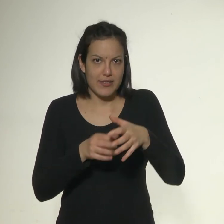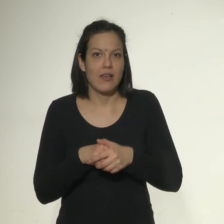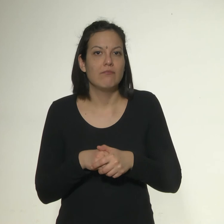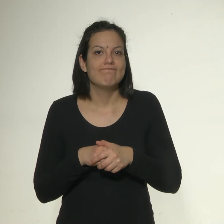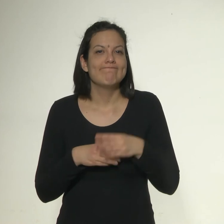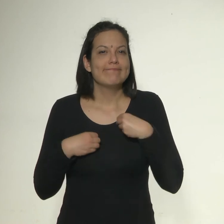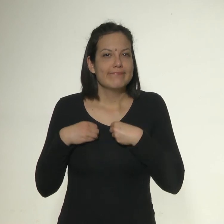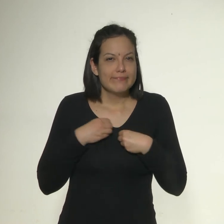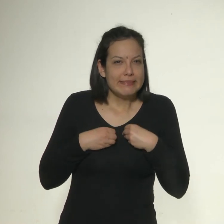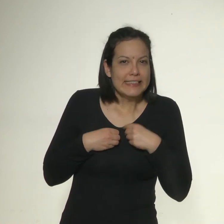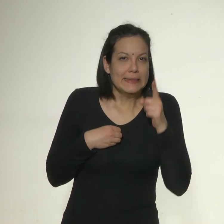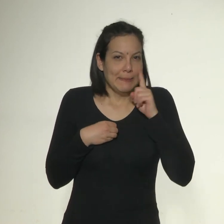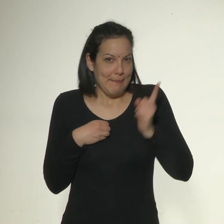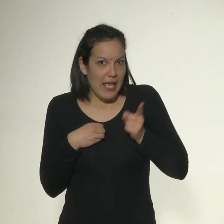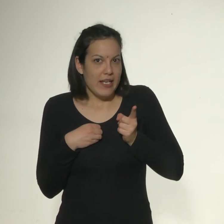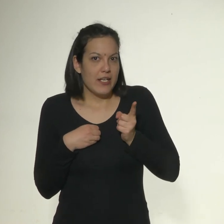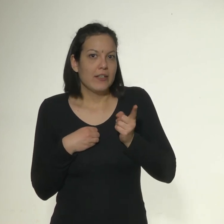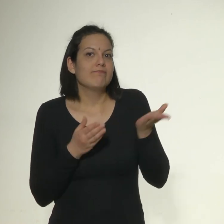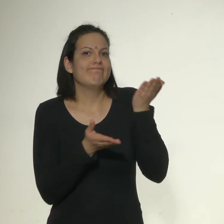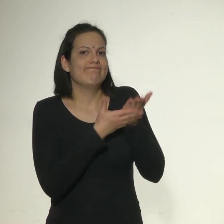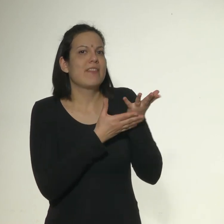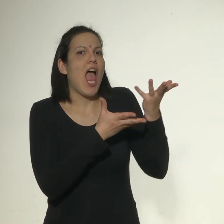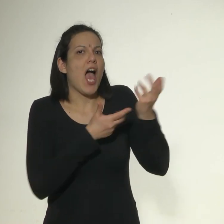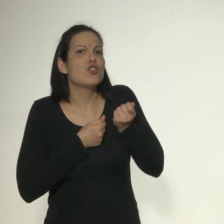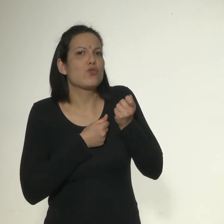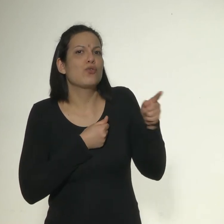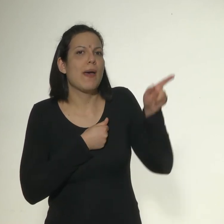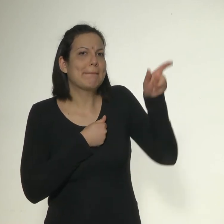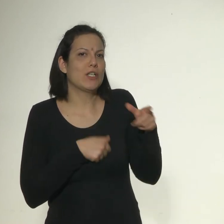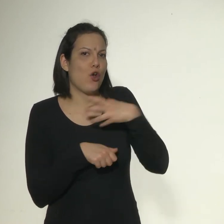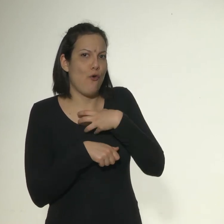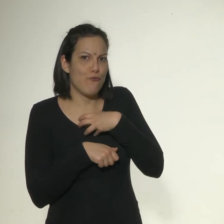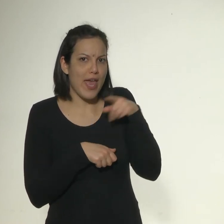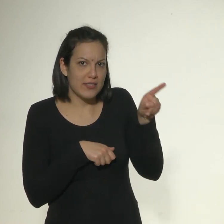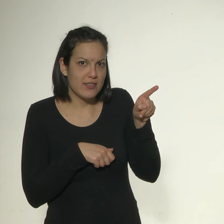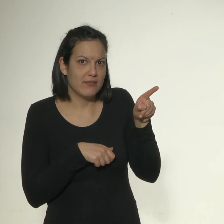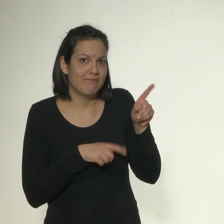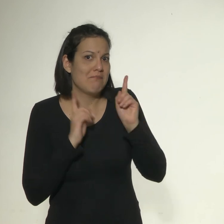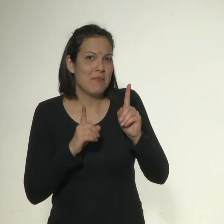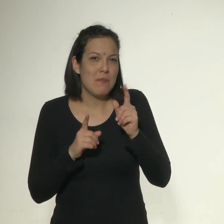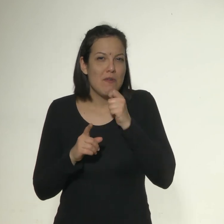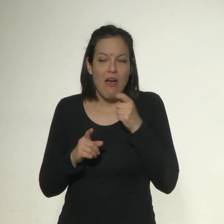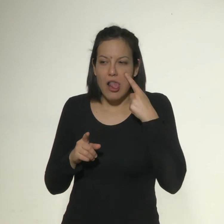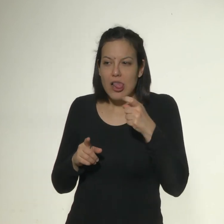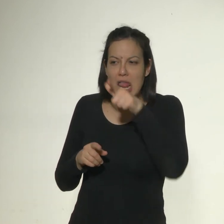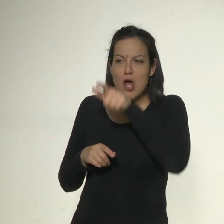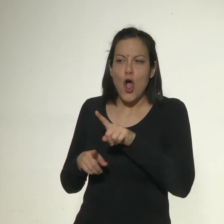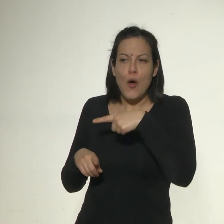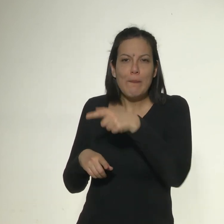se sienten en peligro, deben pedir ayuda a alguien de confianza, lo mismo si si sienten que un